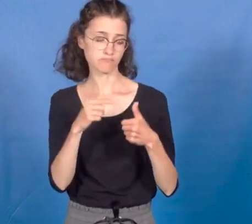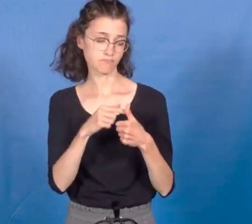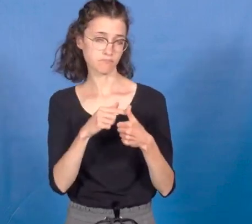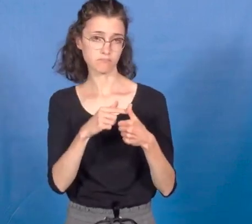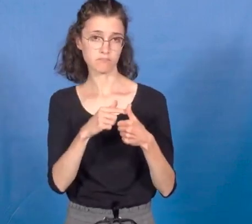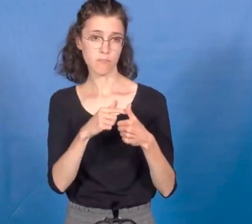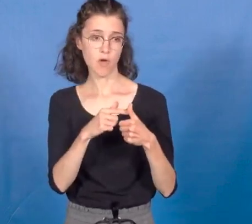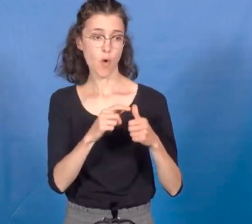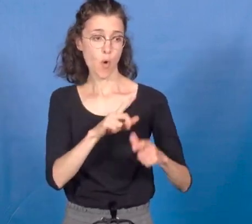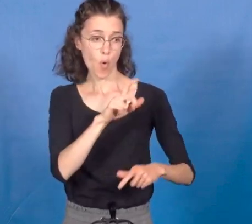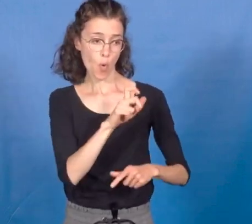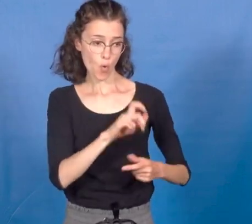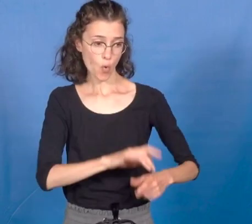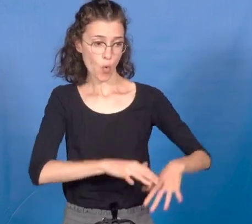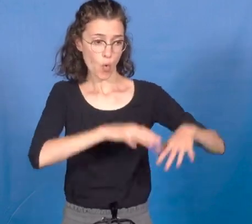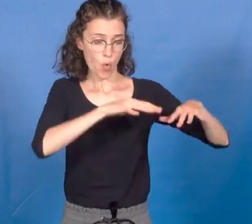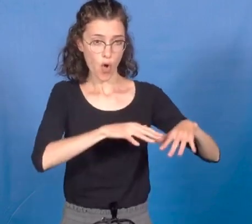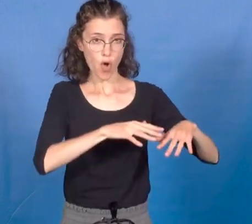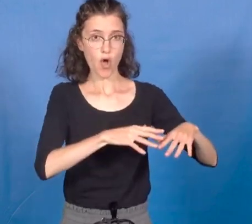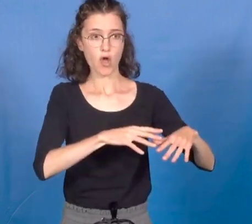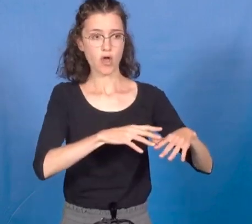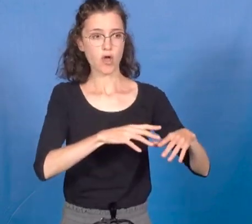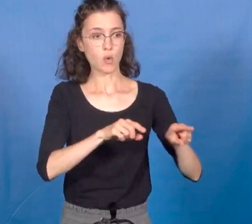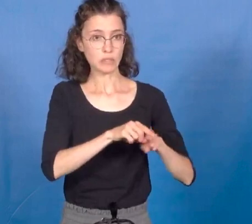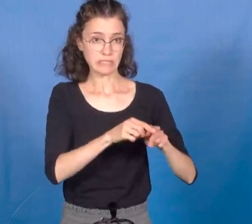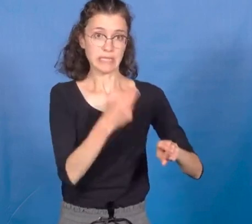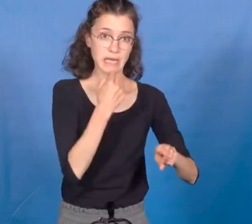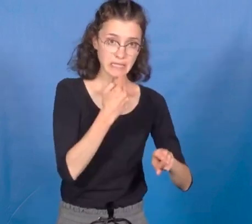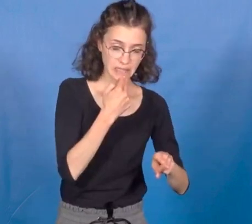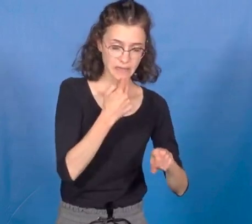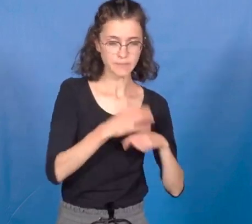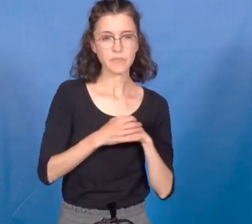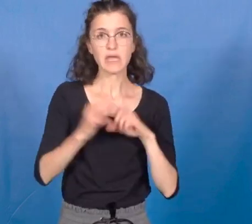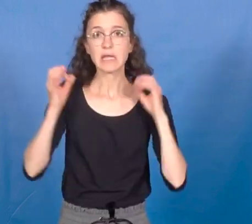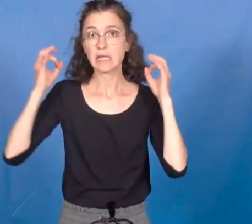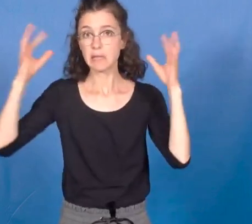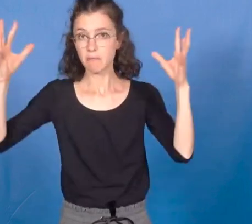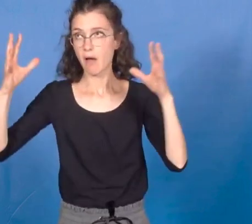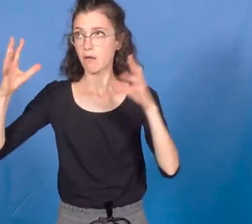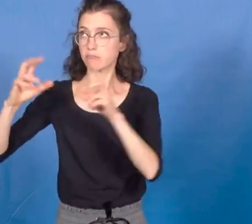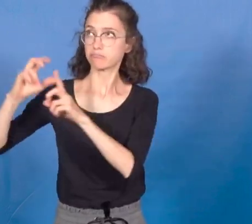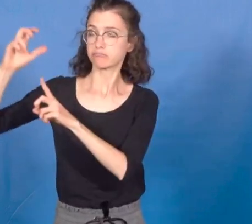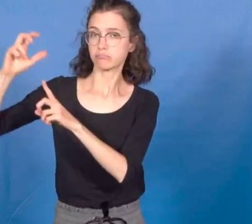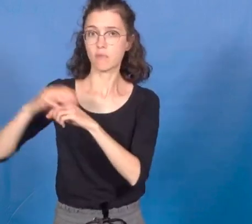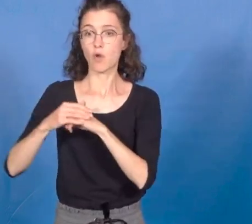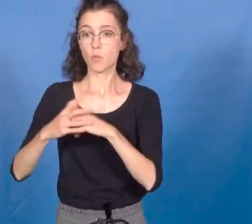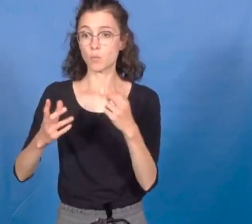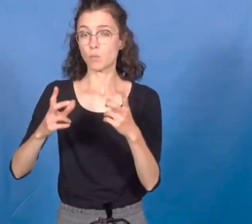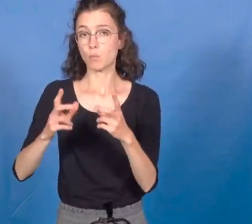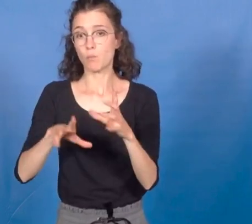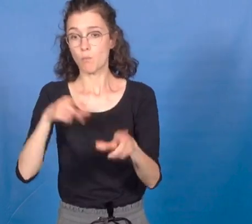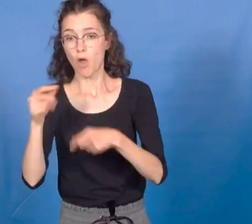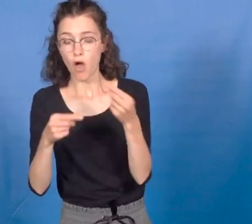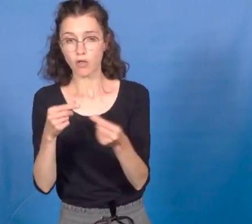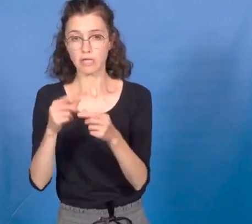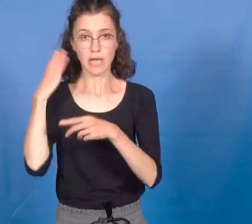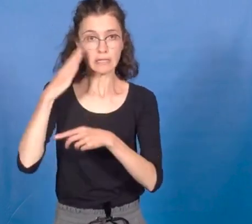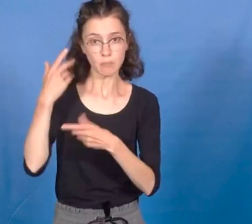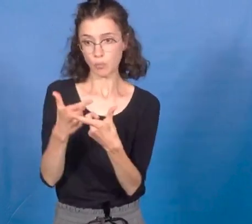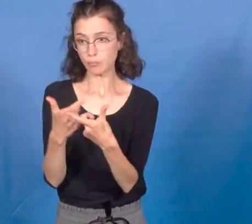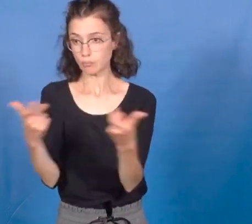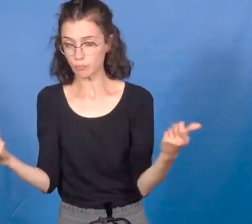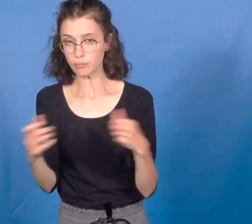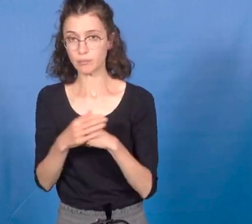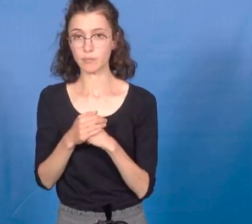quantité de l'eau, la biodiversité, le climat, les pollutions, les ressources. Bref, le vrai danger, c'est cela,